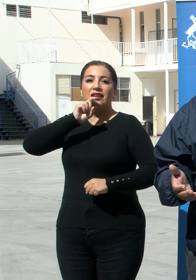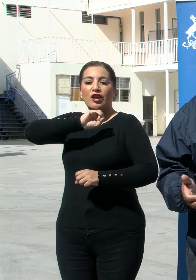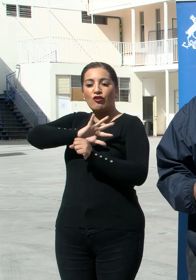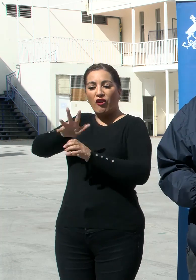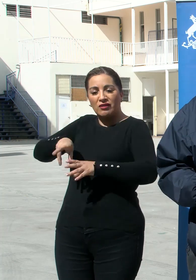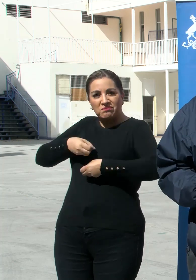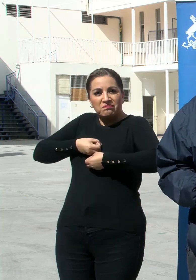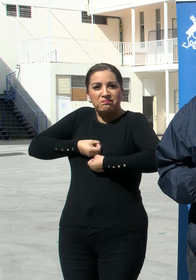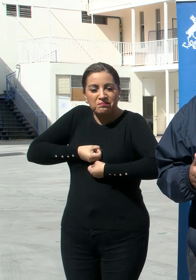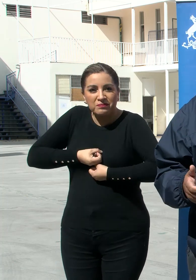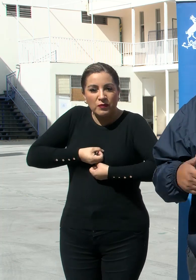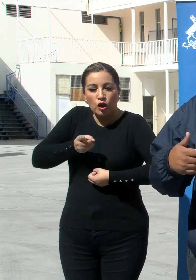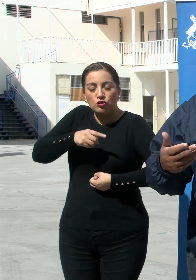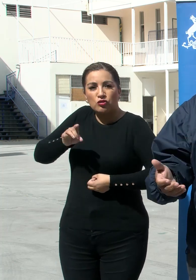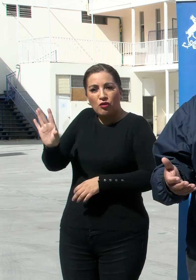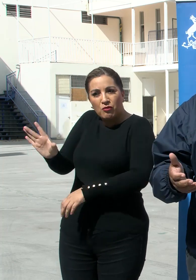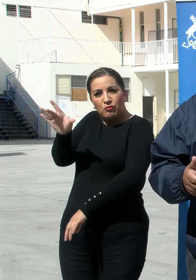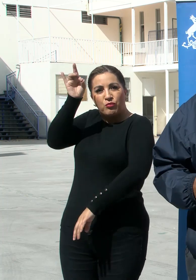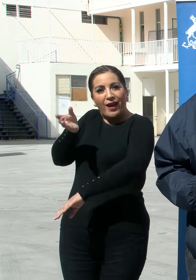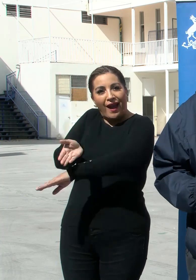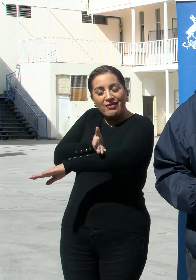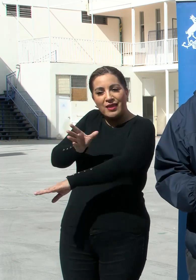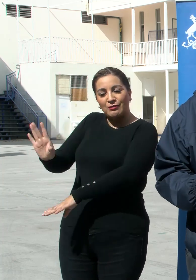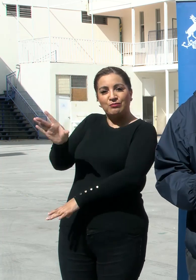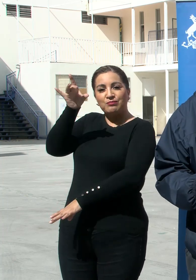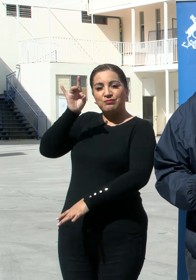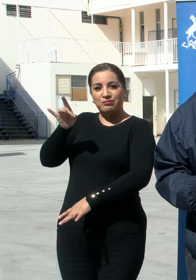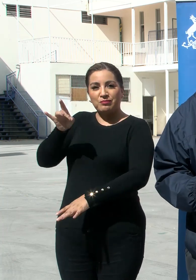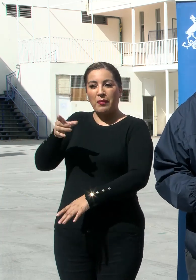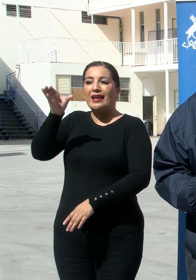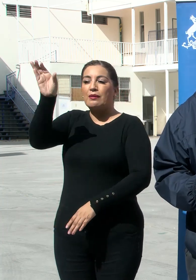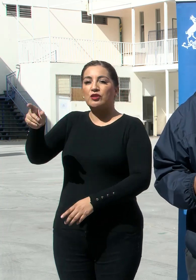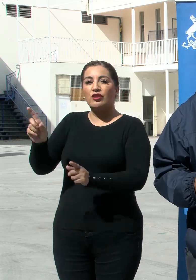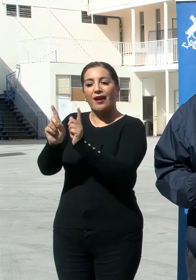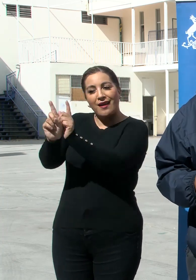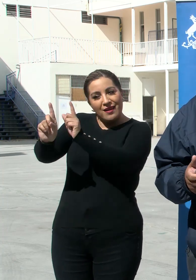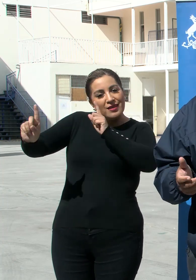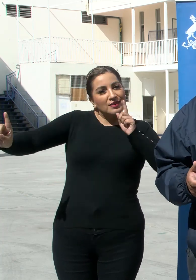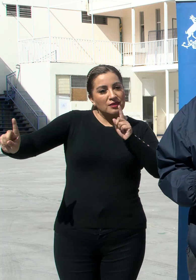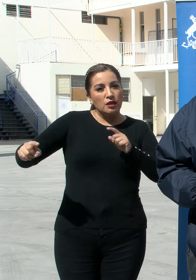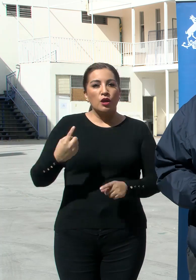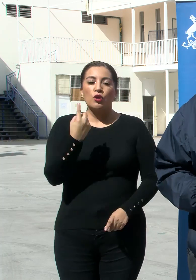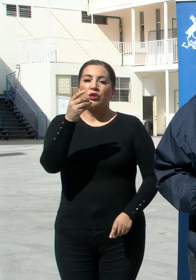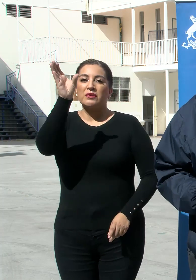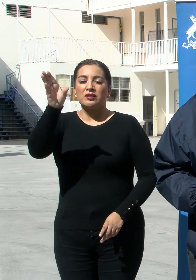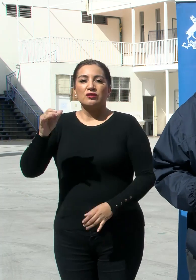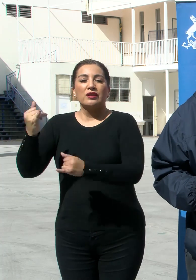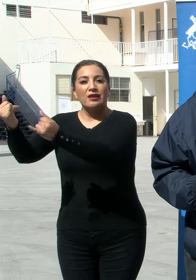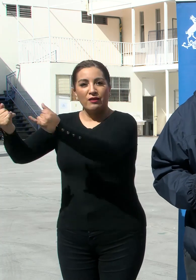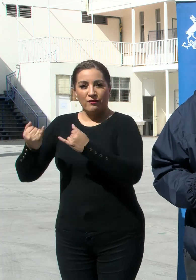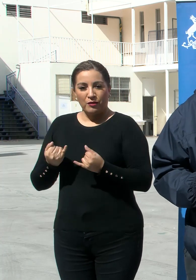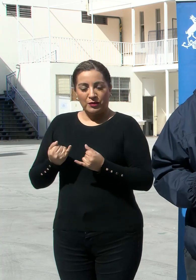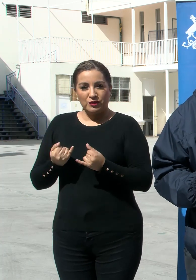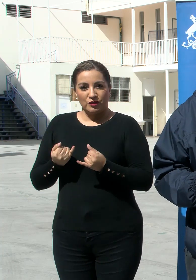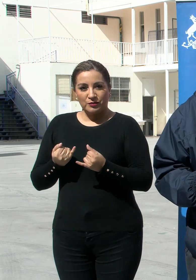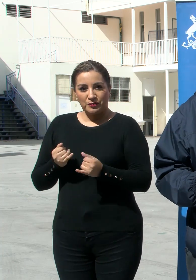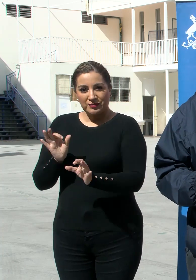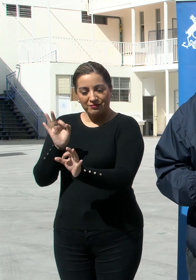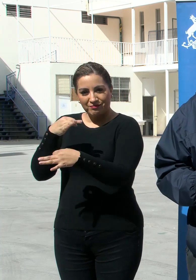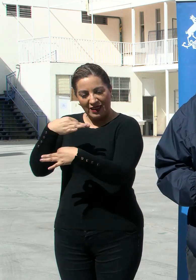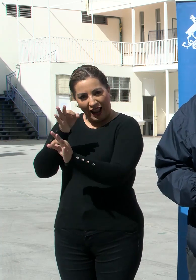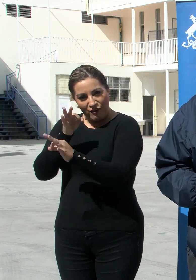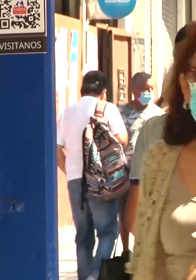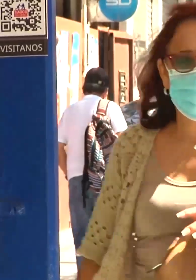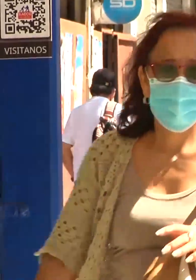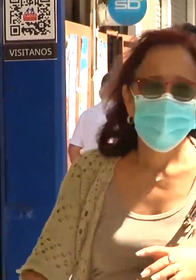es muy bueno poder detectarlo anticipadamente para iniciar el aislamiento. Y un caso está reportado directamente desde la plataforma de